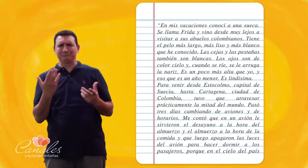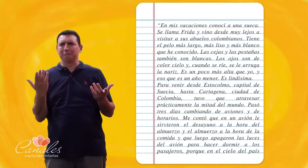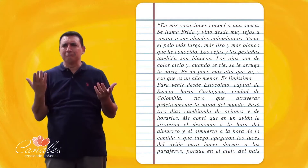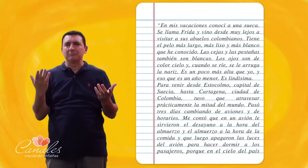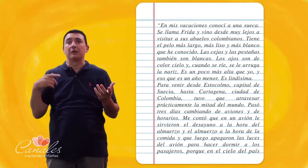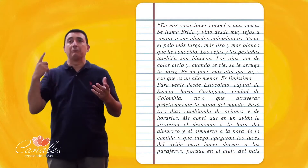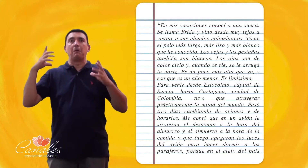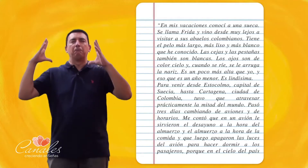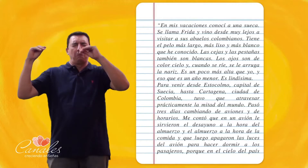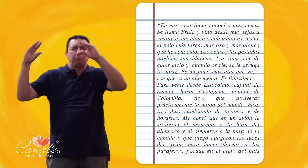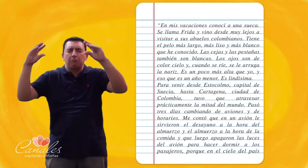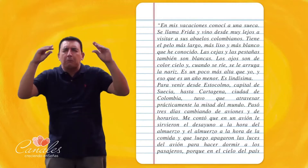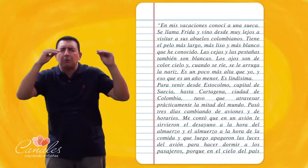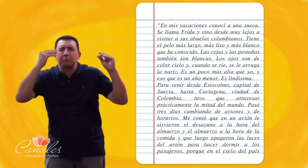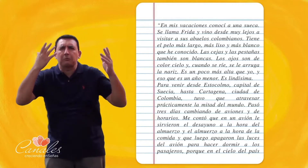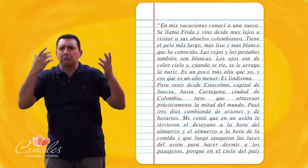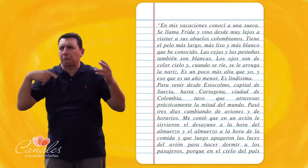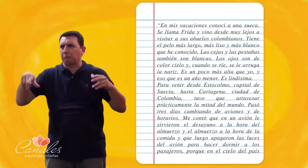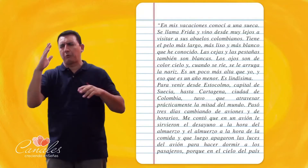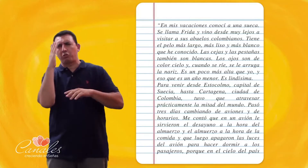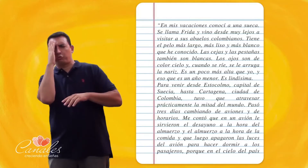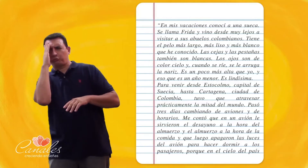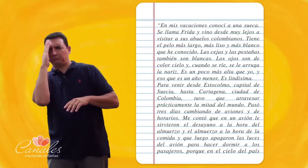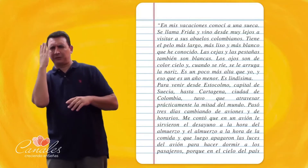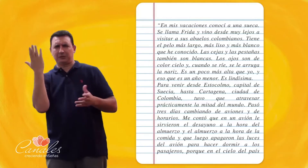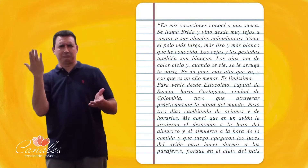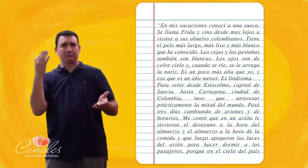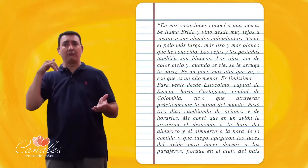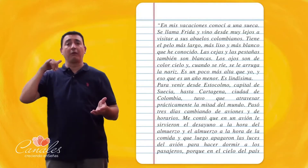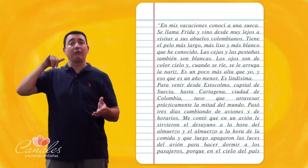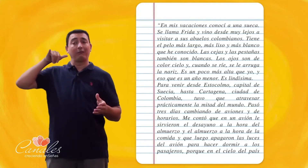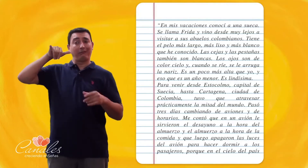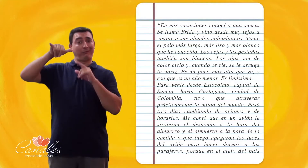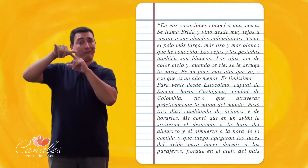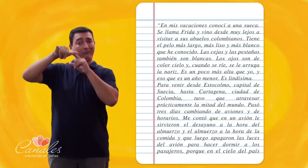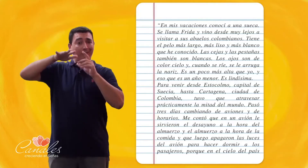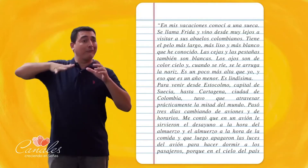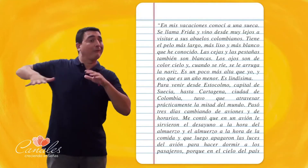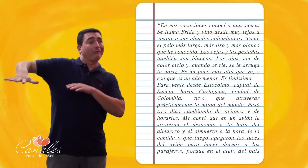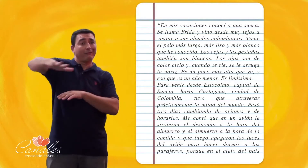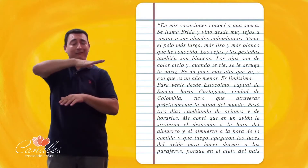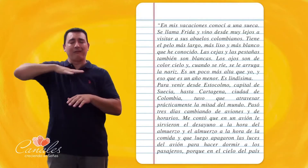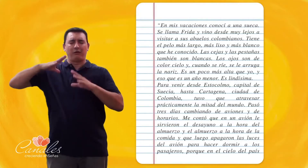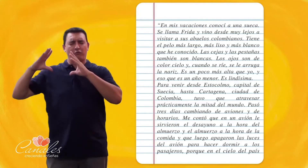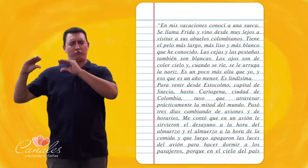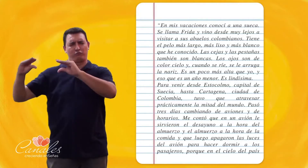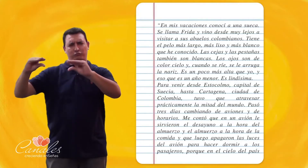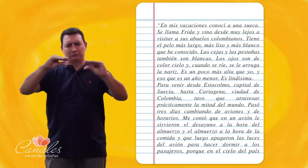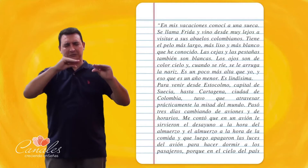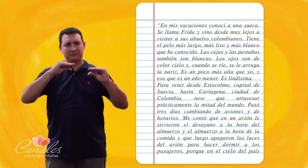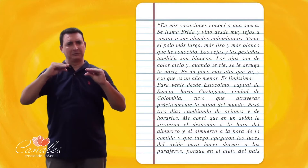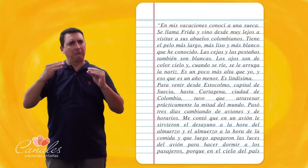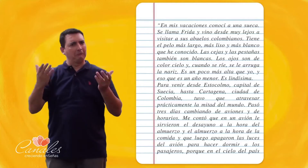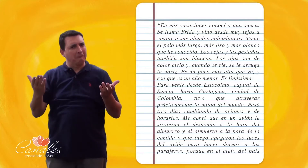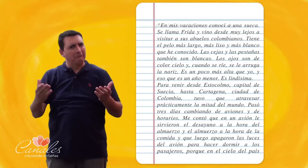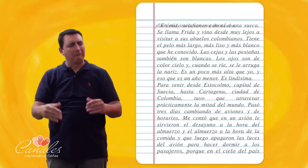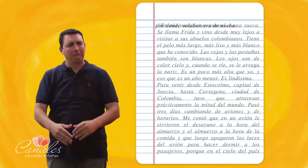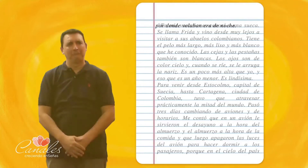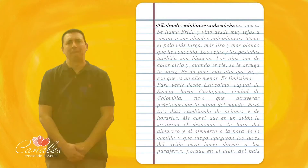Y que luego apagaron Las luces del avión Para hacer dormir a los pasajeros Porque en el cielo Del país por donde volaban Era